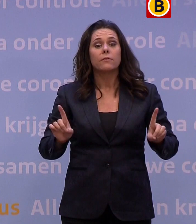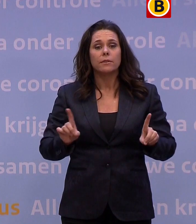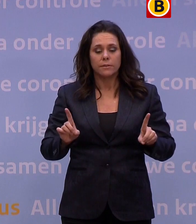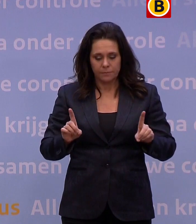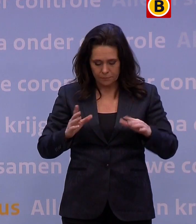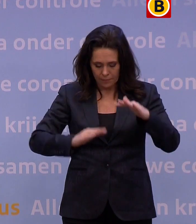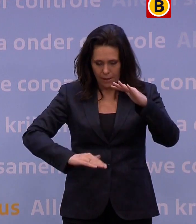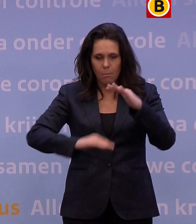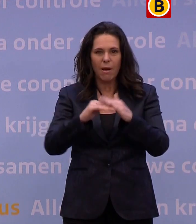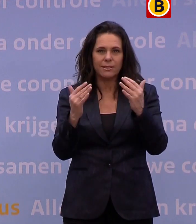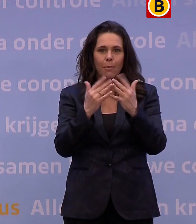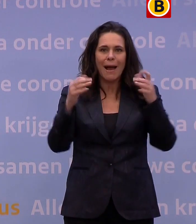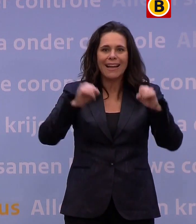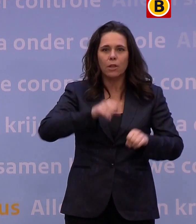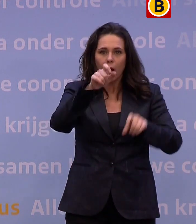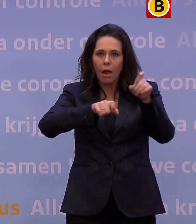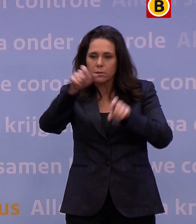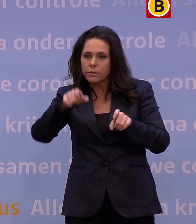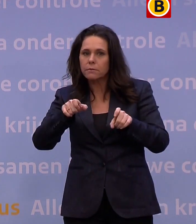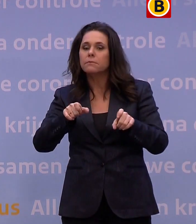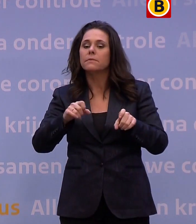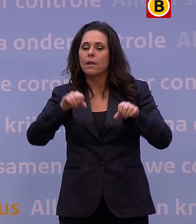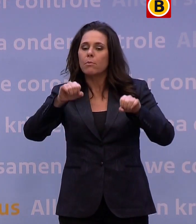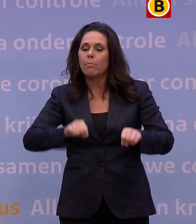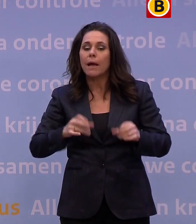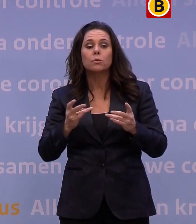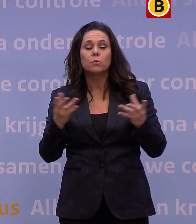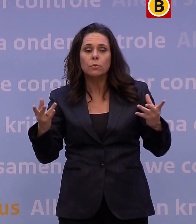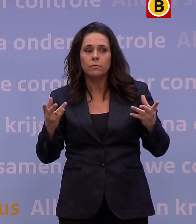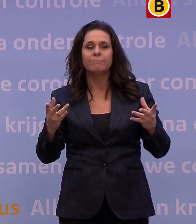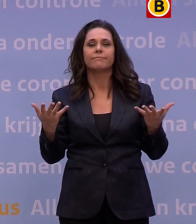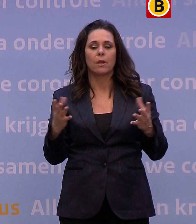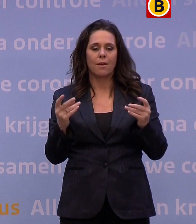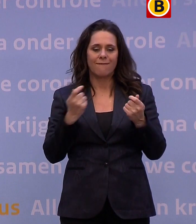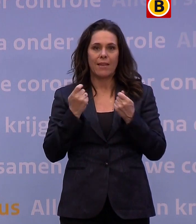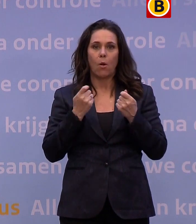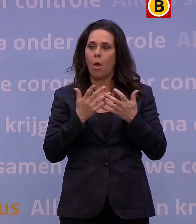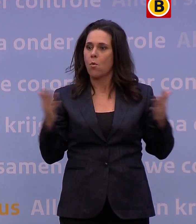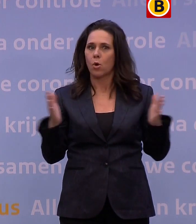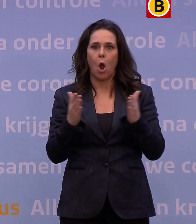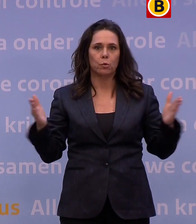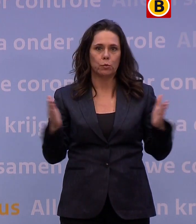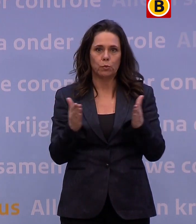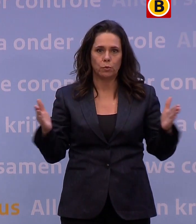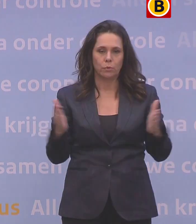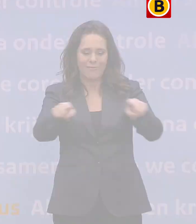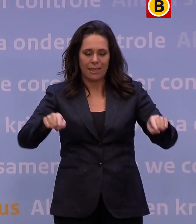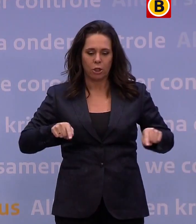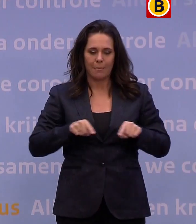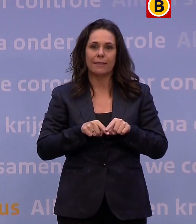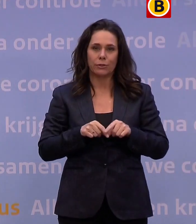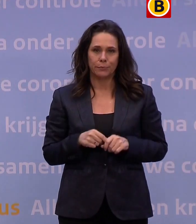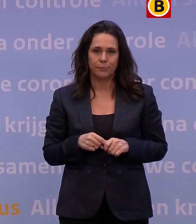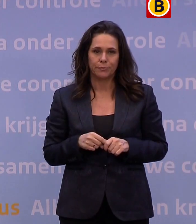het maximaal aantal klanten bepaald wordt door de oppervlakte van de winkel. Rekening houdend met de anderhalve meter.